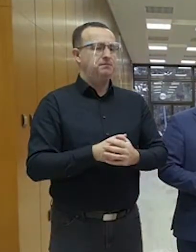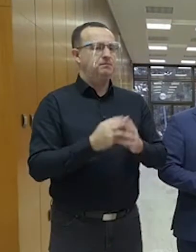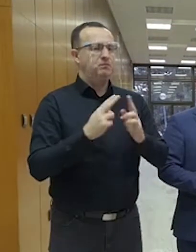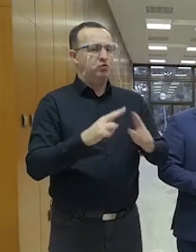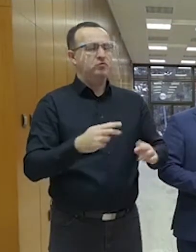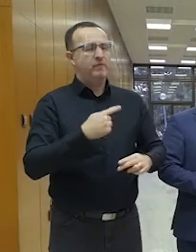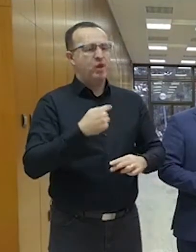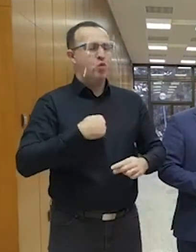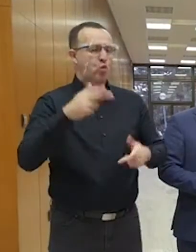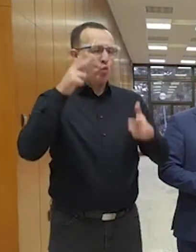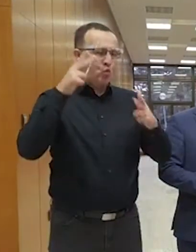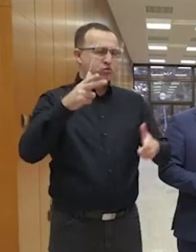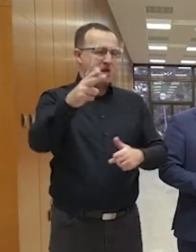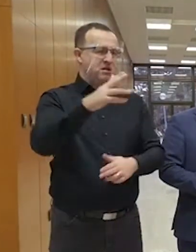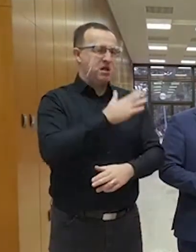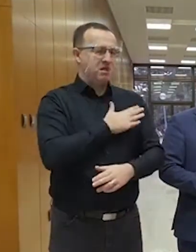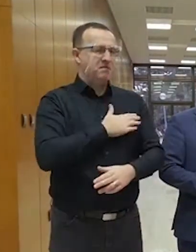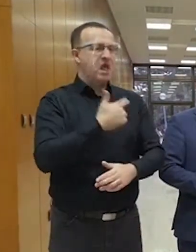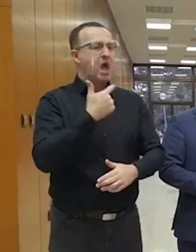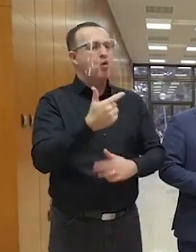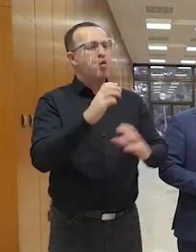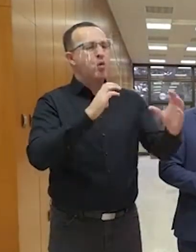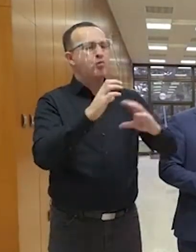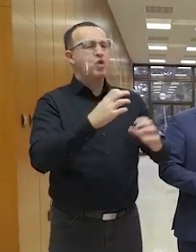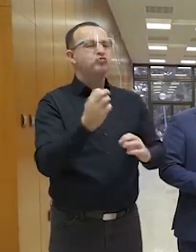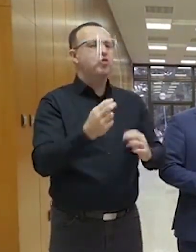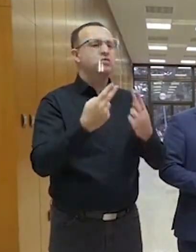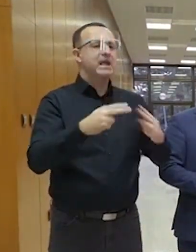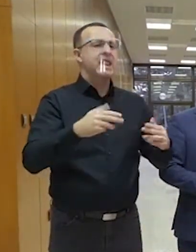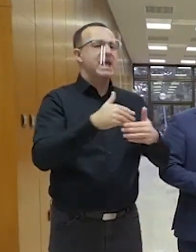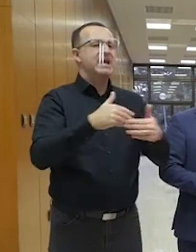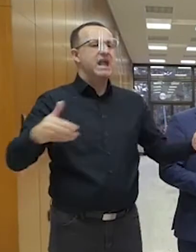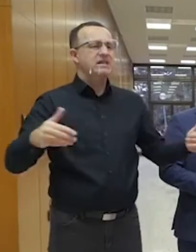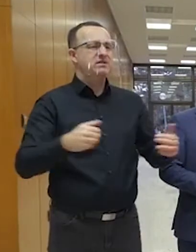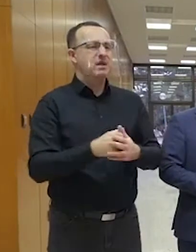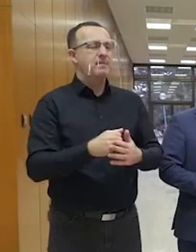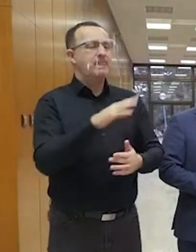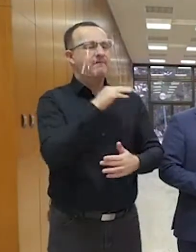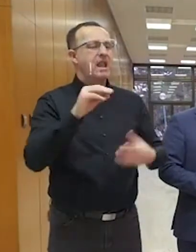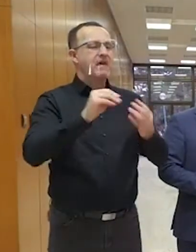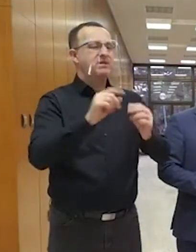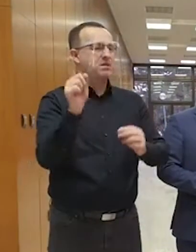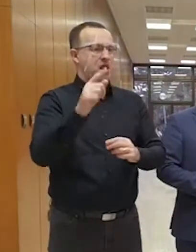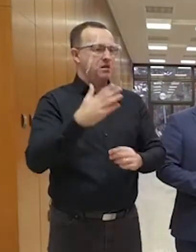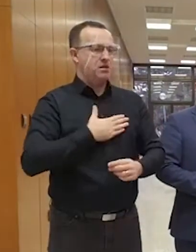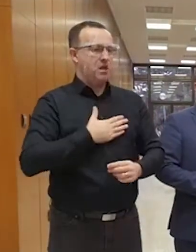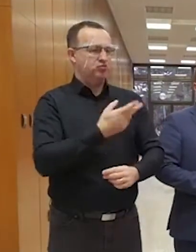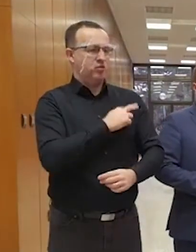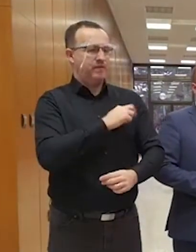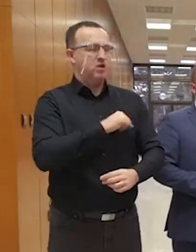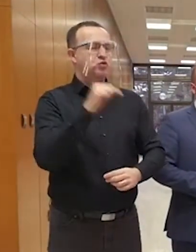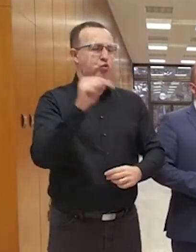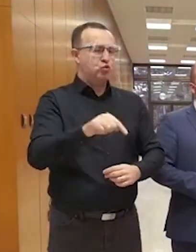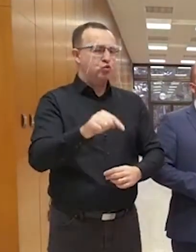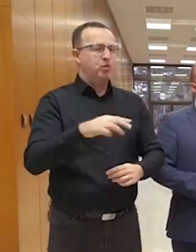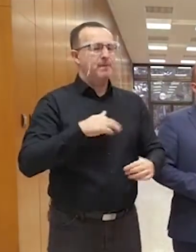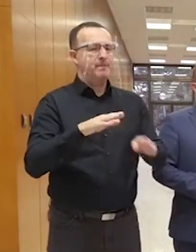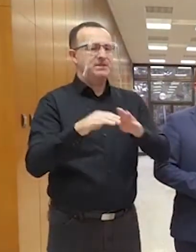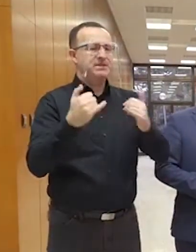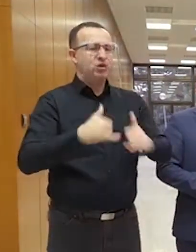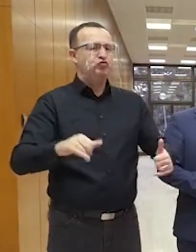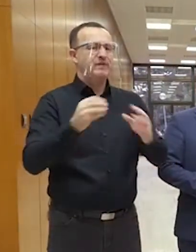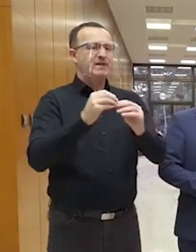môžem vysloviť uznanie za to, ako komunikuje to, čo sa deje na hraniciach, mnohé nie je v našej kompetencii, ale aj tu rezort naozaj slúži